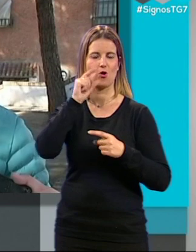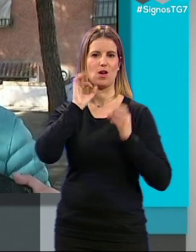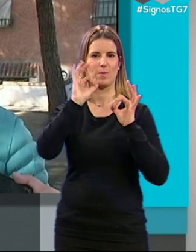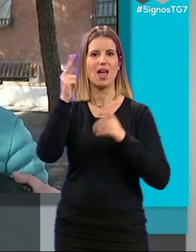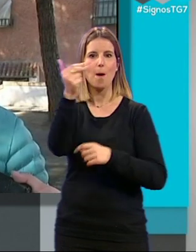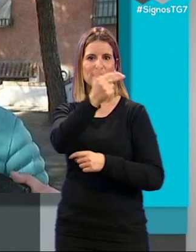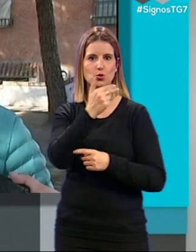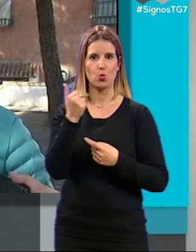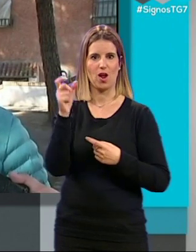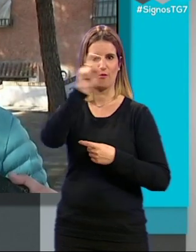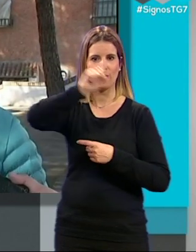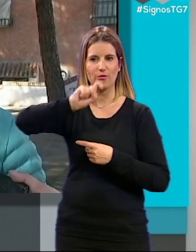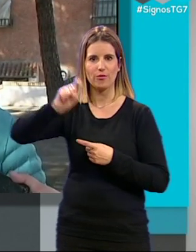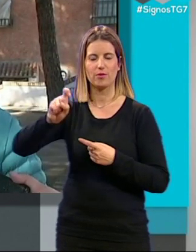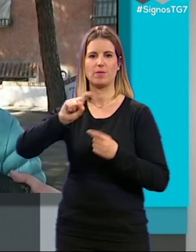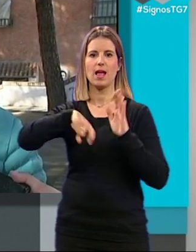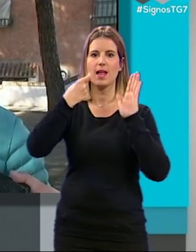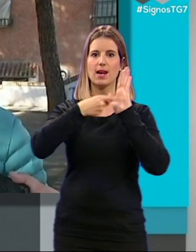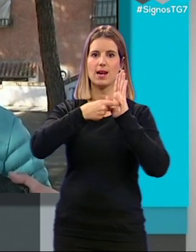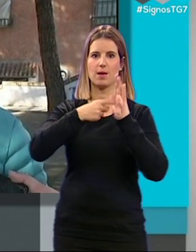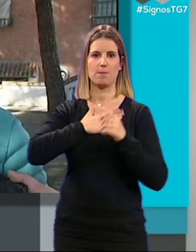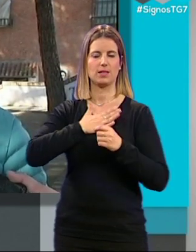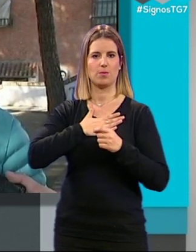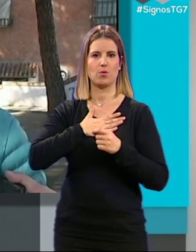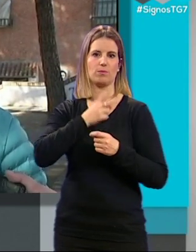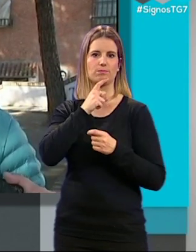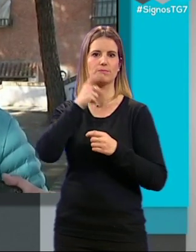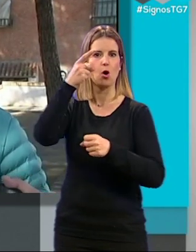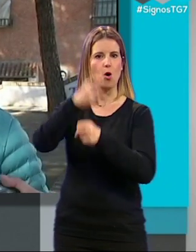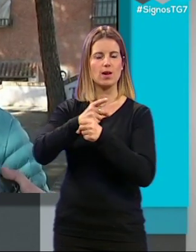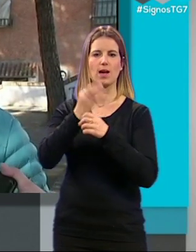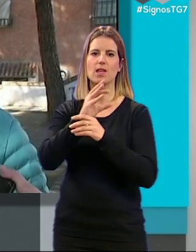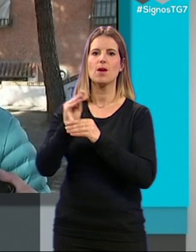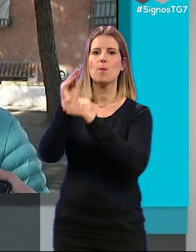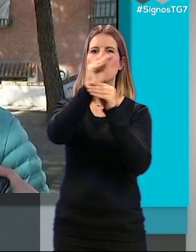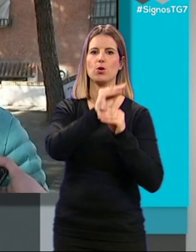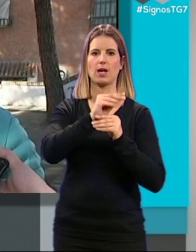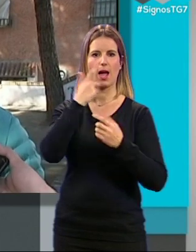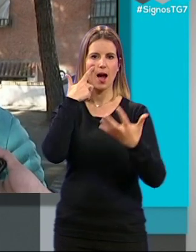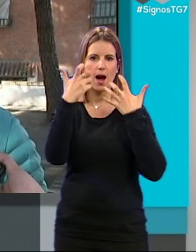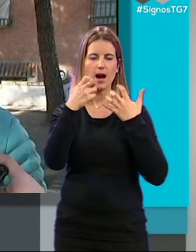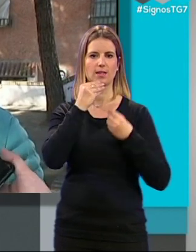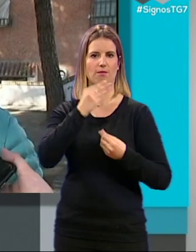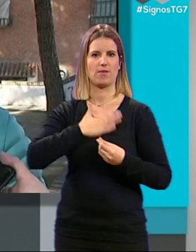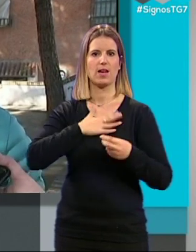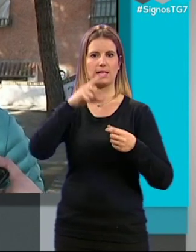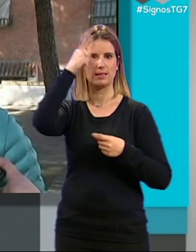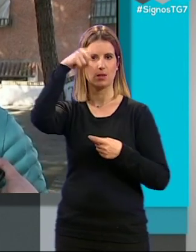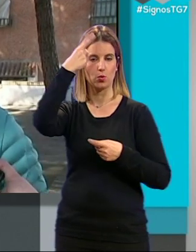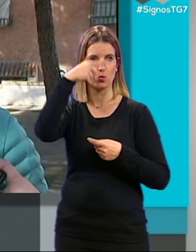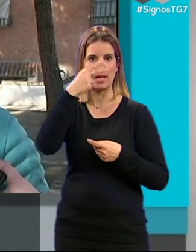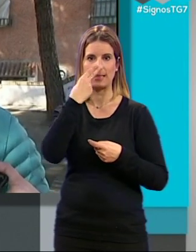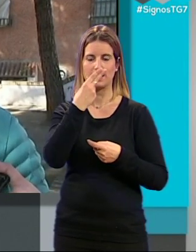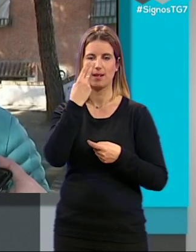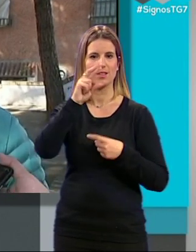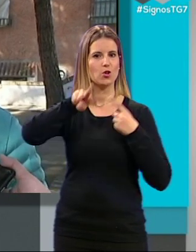La Ley del Patrimonio y la Protección del Centro también obliga a que protejamos el arte y protejamos los bienes de interés cultural. Esto no